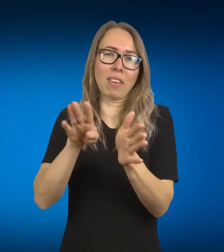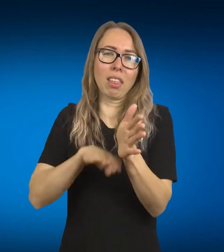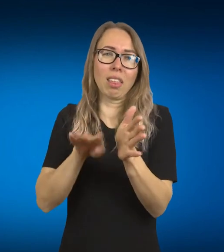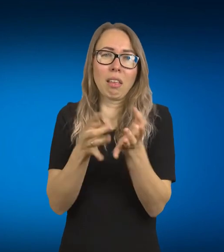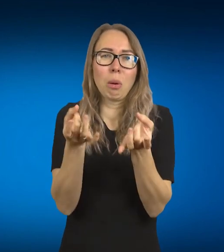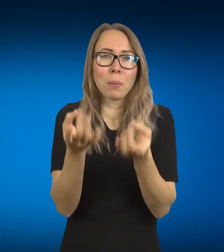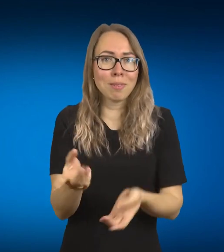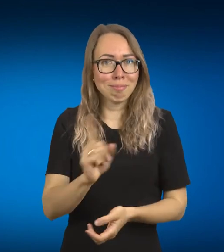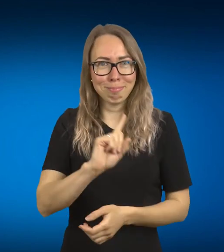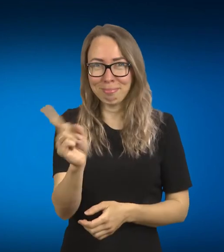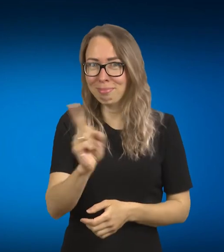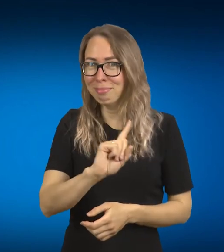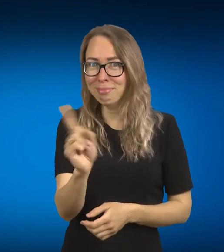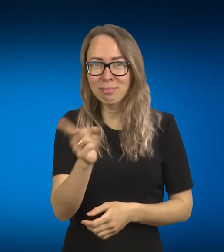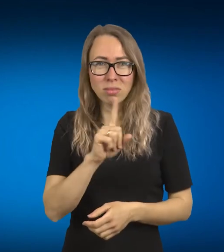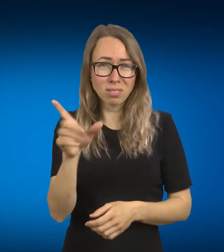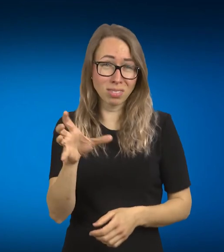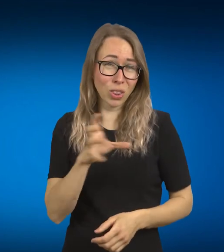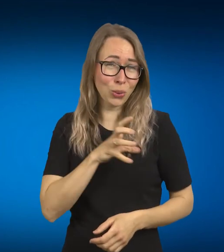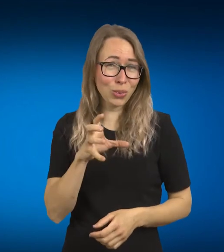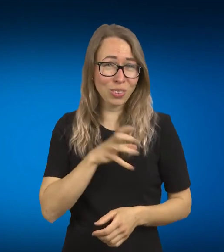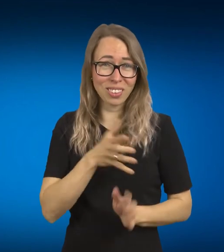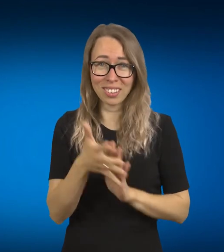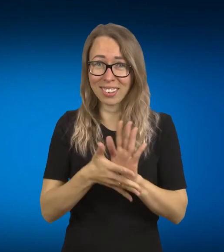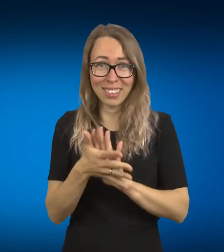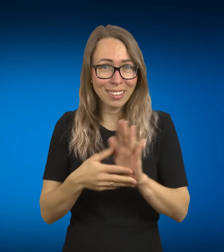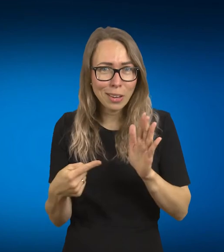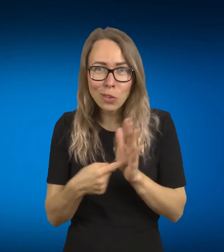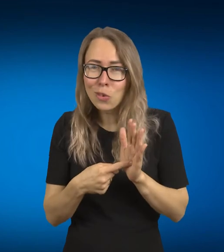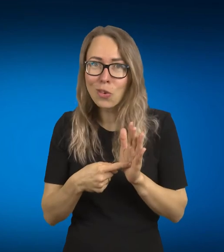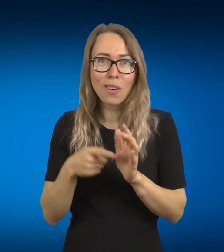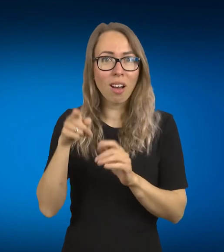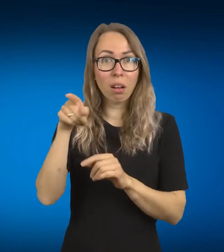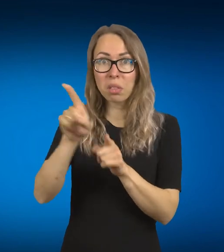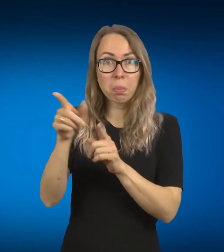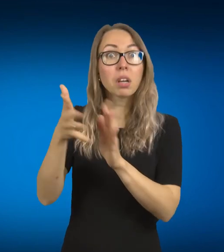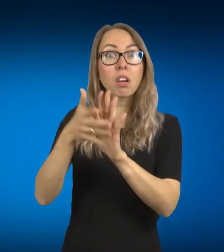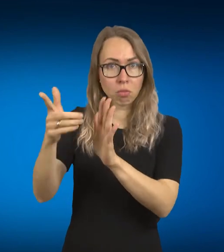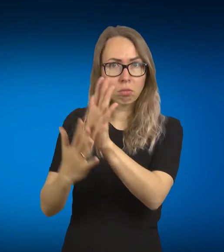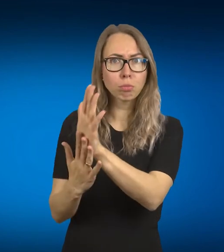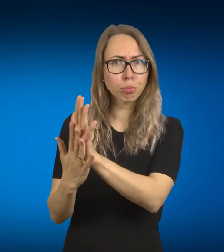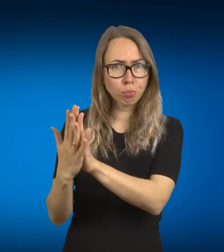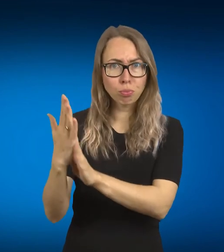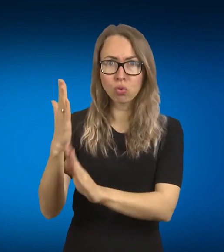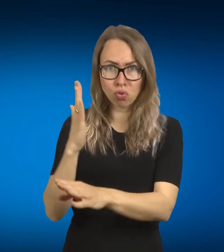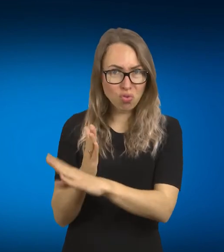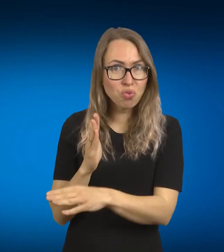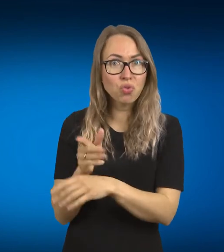turtinga ir, aišku, to bulėjo, nes vis tik tai, nu, kaip pasakyt, prireikia